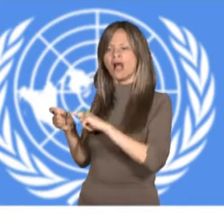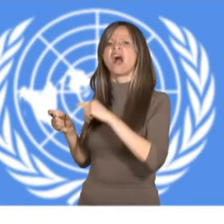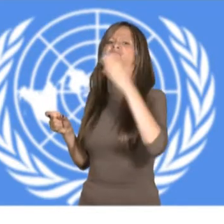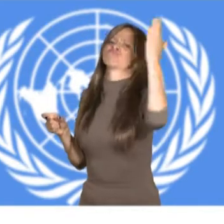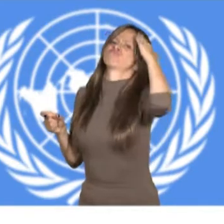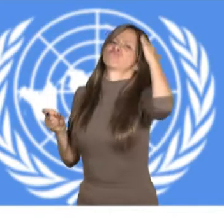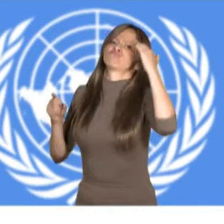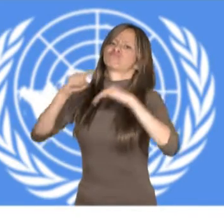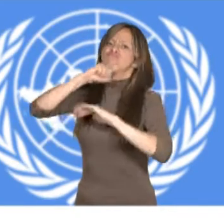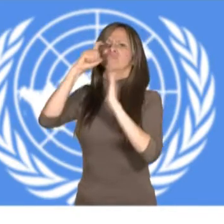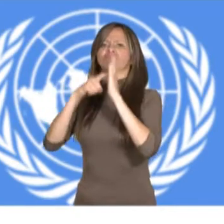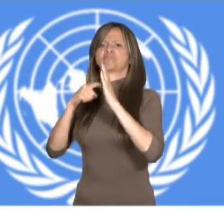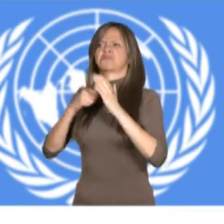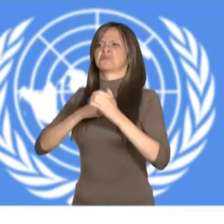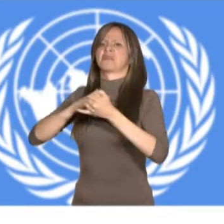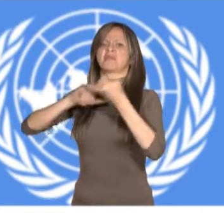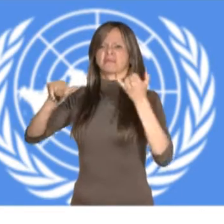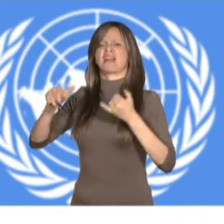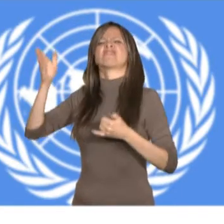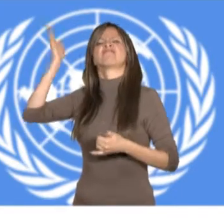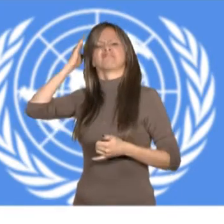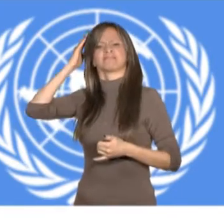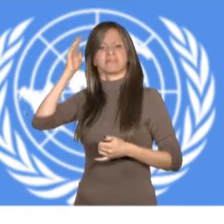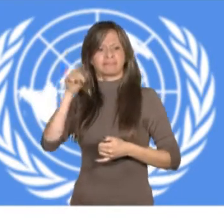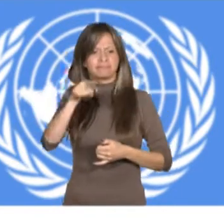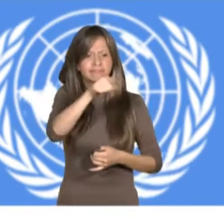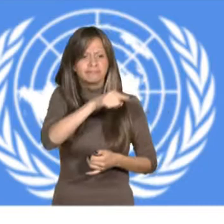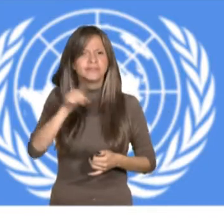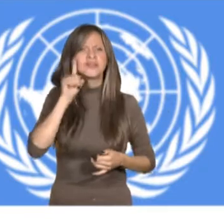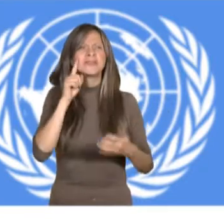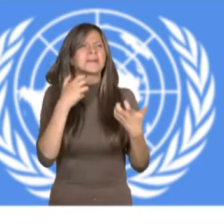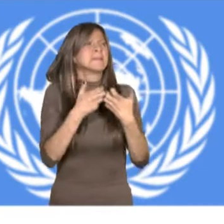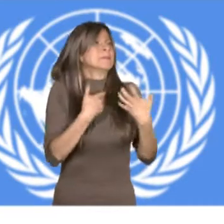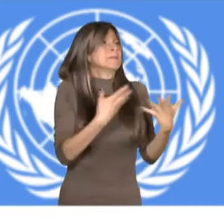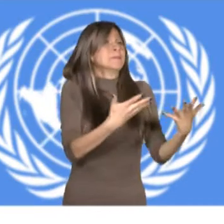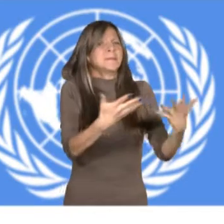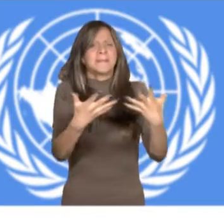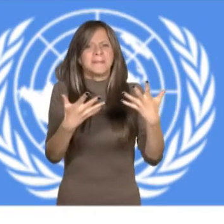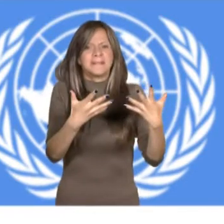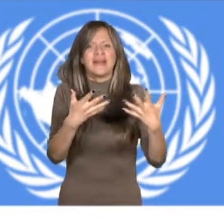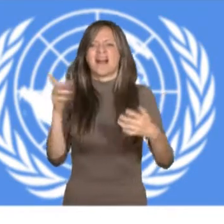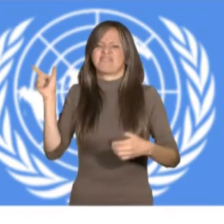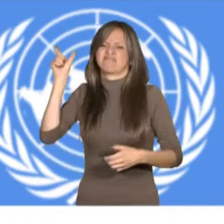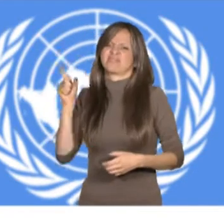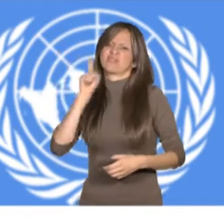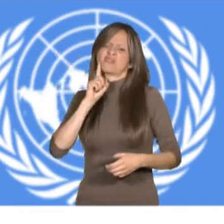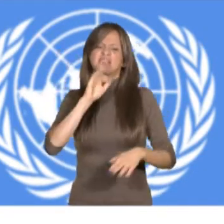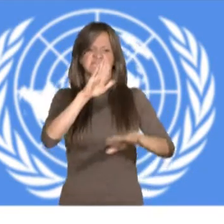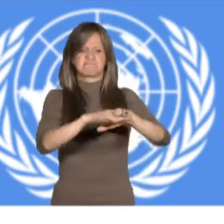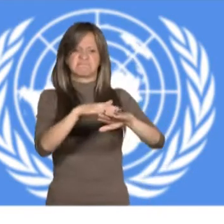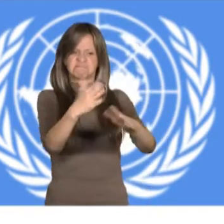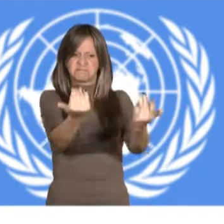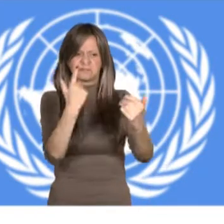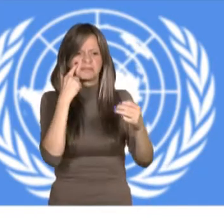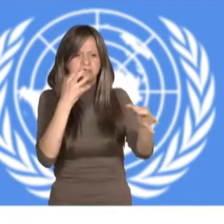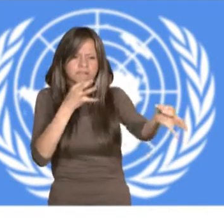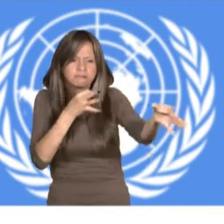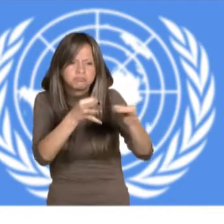y la inclusión y participación plena en todos los aspectos de la vida. A tal fin, los Estados Partes organizarán,